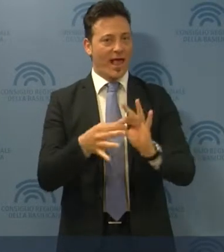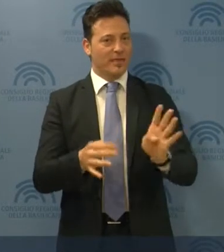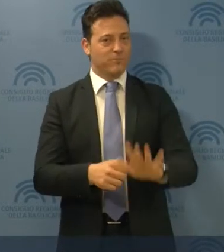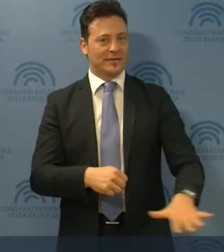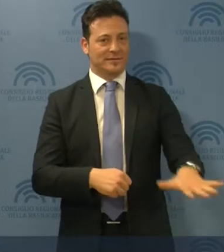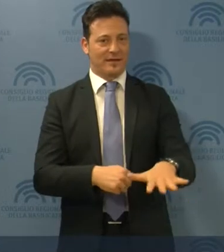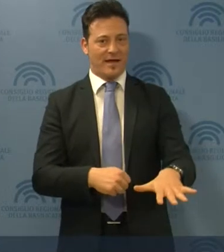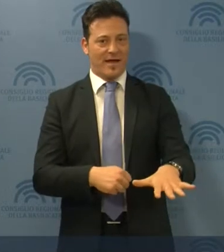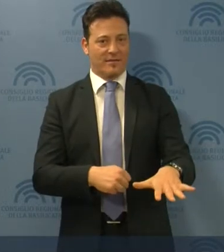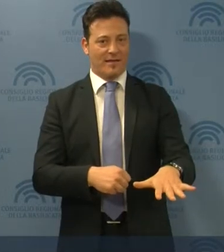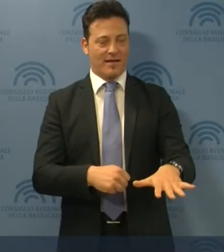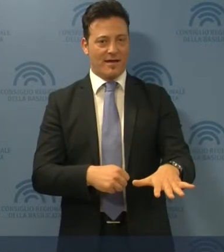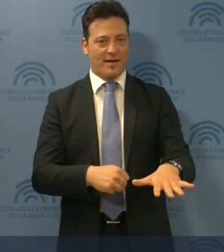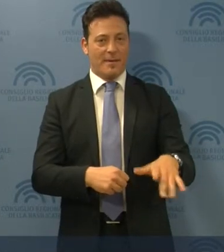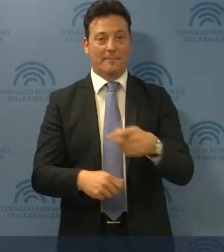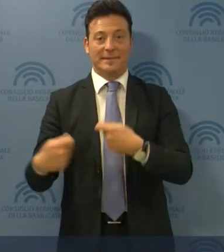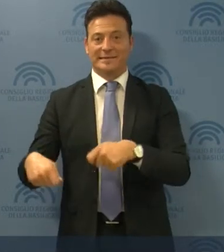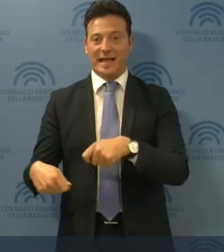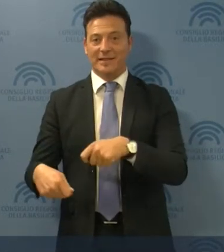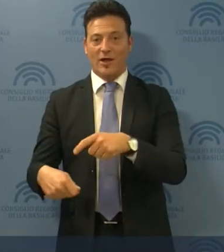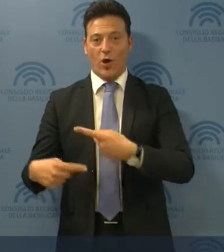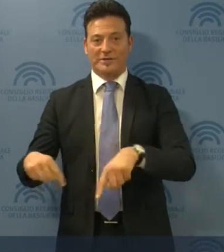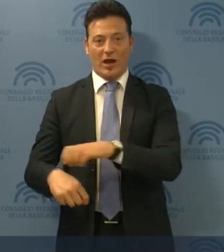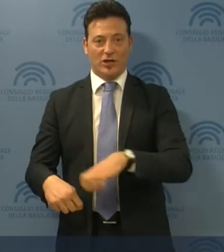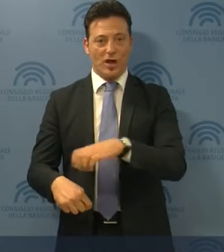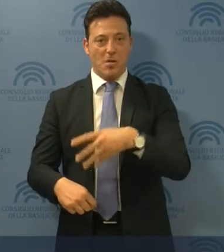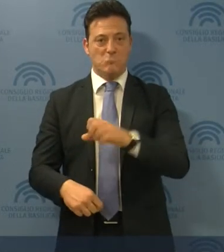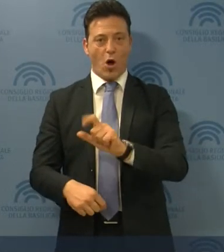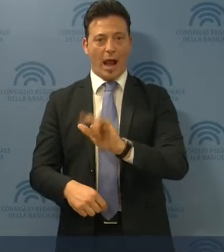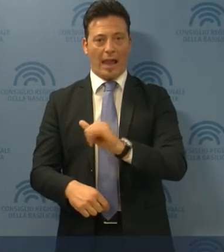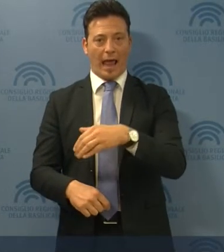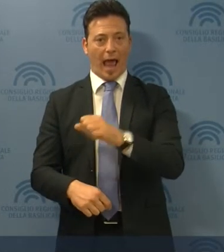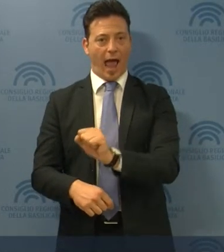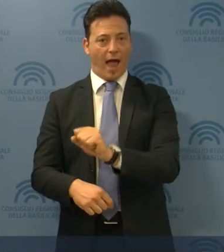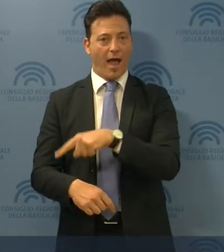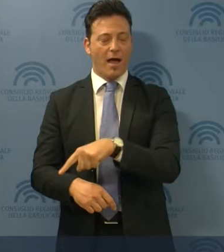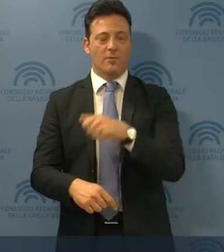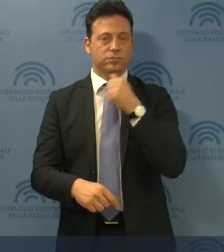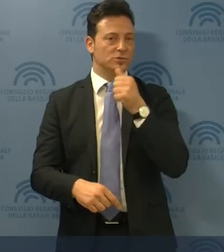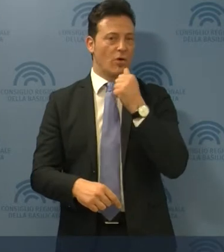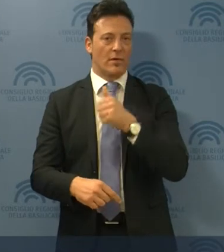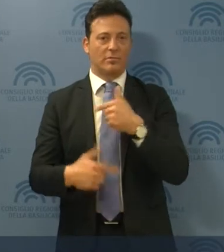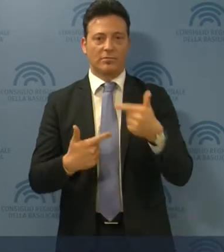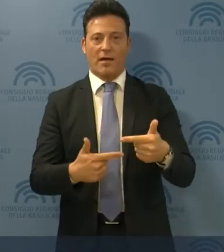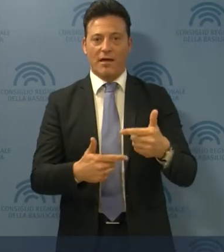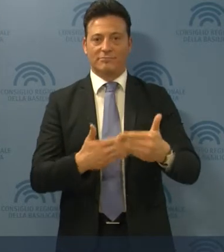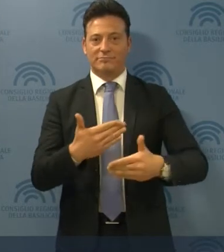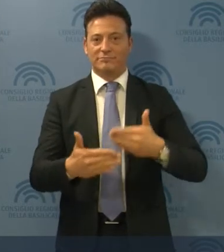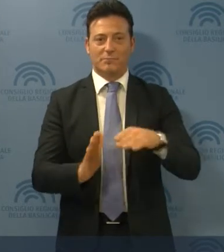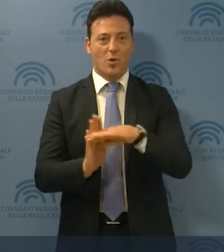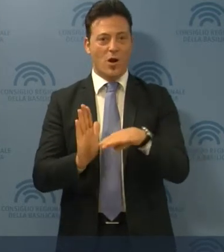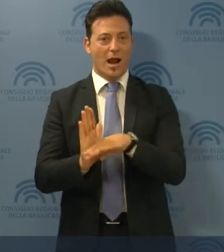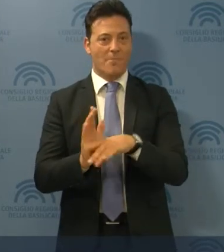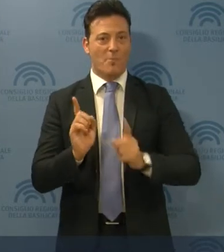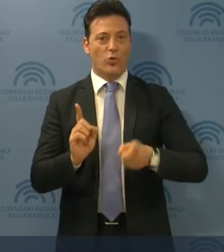Basilicata. Per il Presidente del Consiglio regionale Mollica bisogna mettere al centro dell'agenda